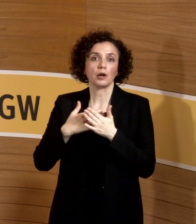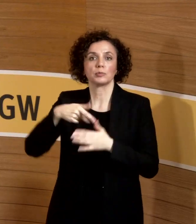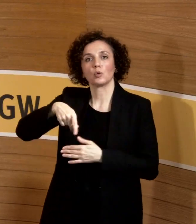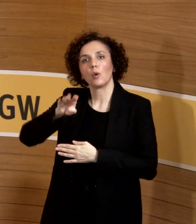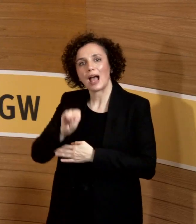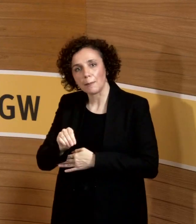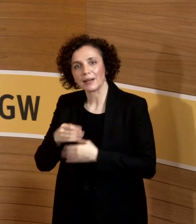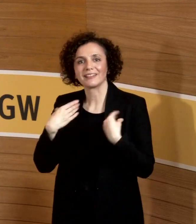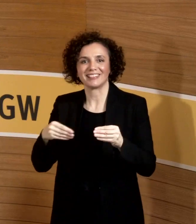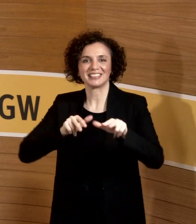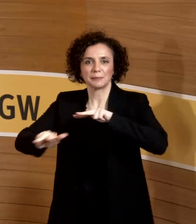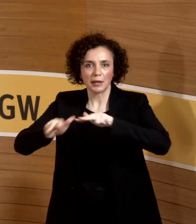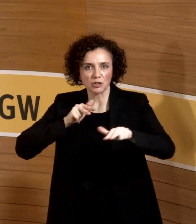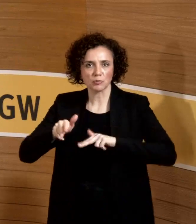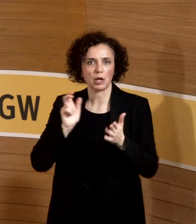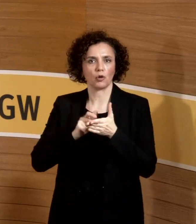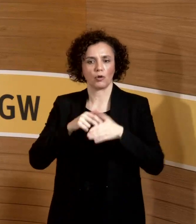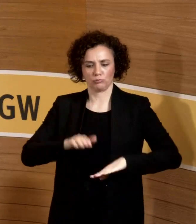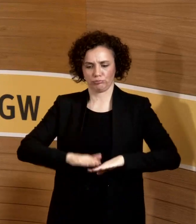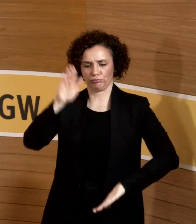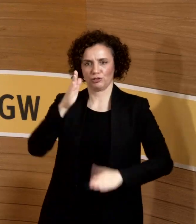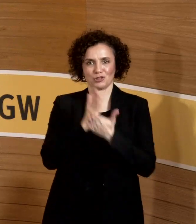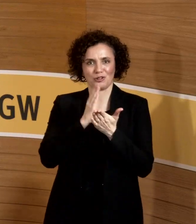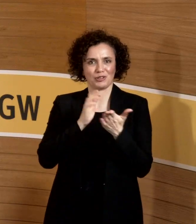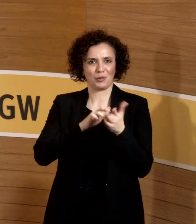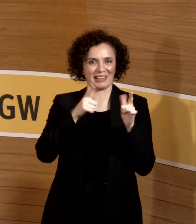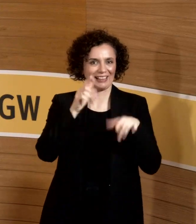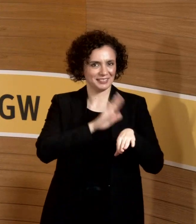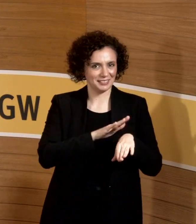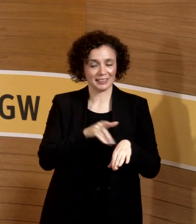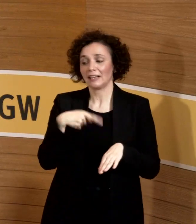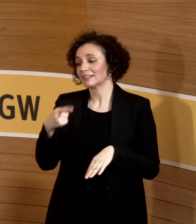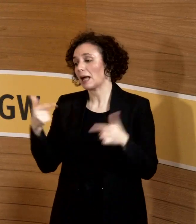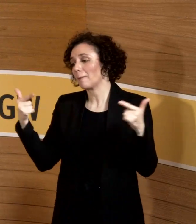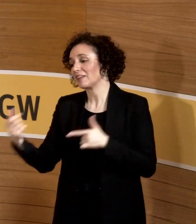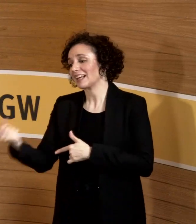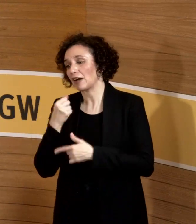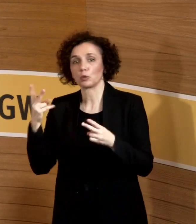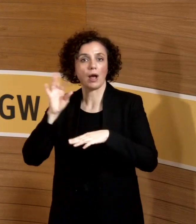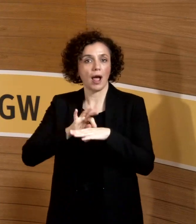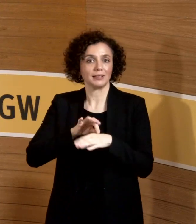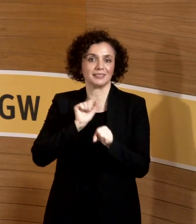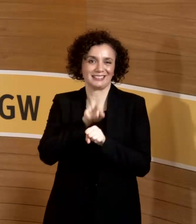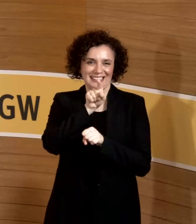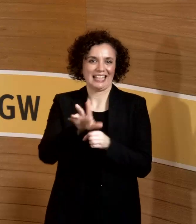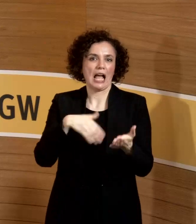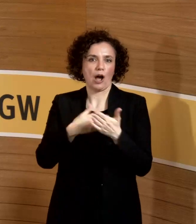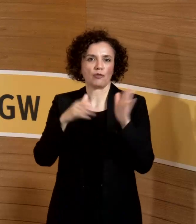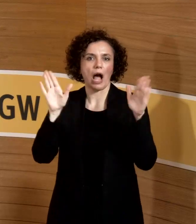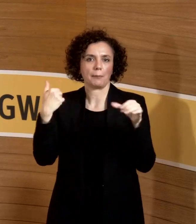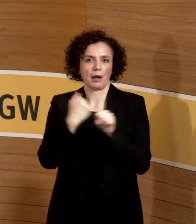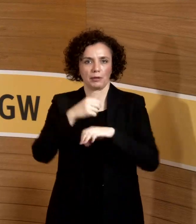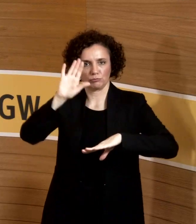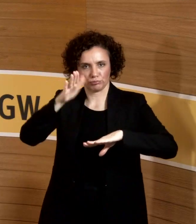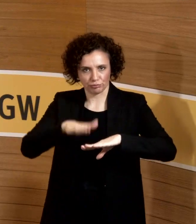was rumliegt, weil keiner Zeit dafür hatte, dann kann man eine Pflegekraft oder eine Ärztin auch mit solchen Aufgaben beschäftigen. Ich